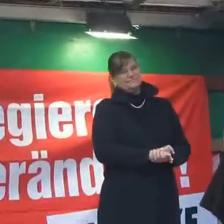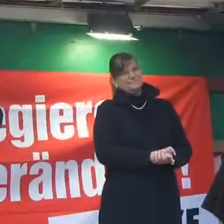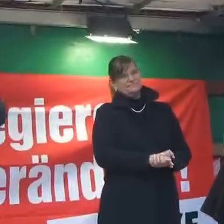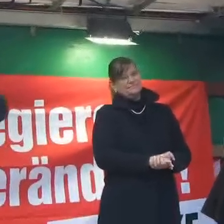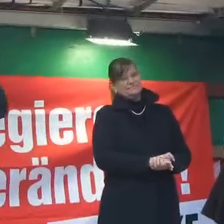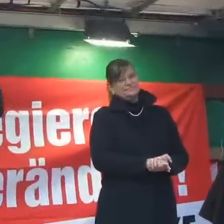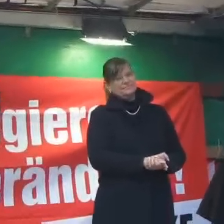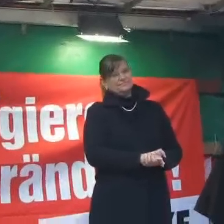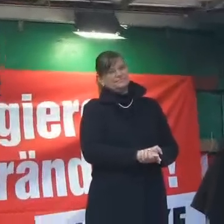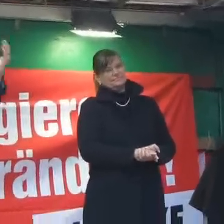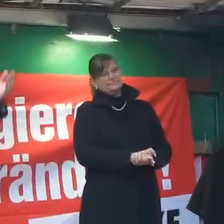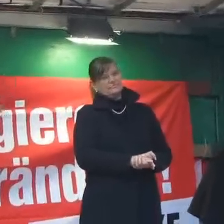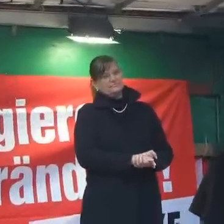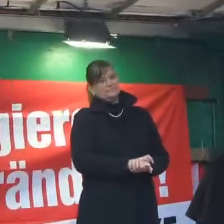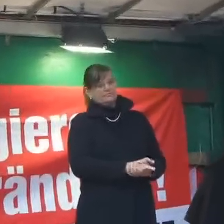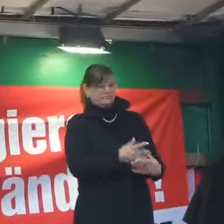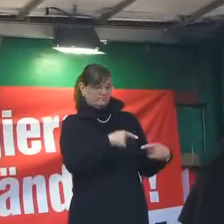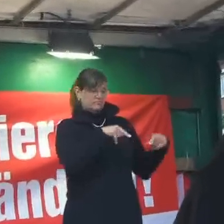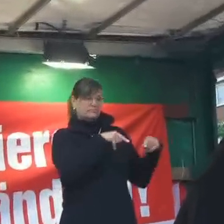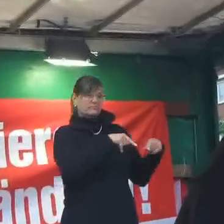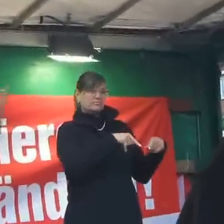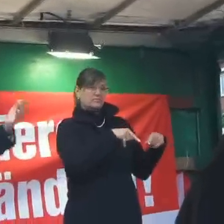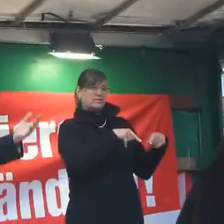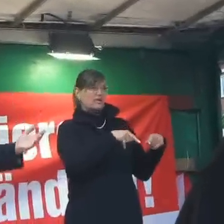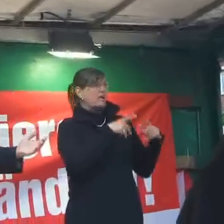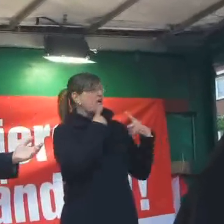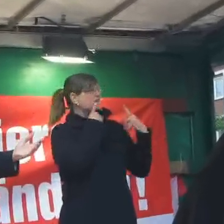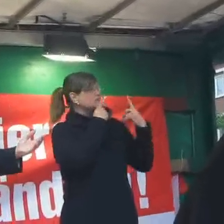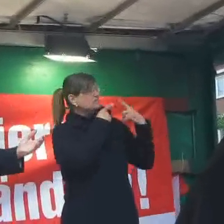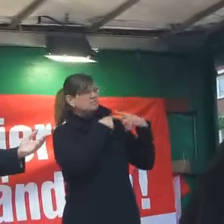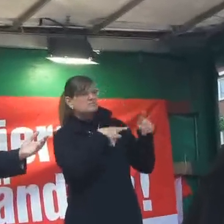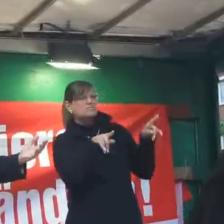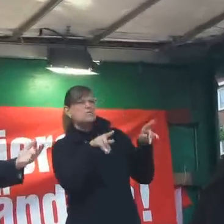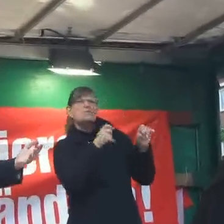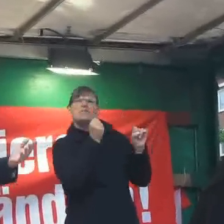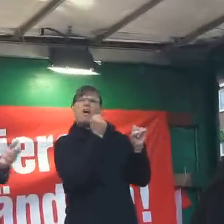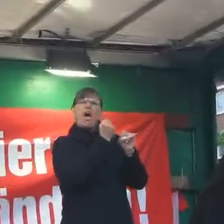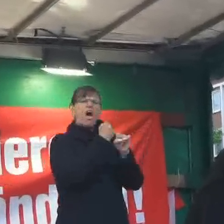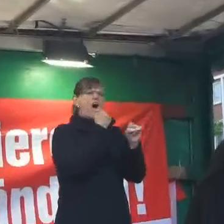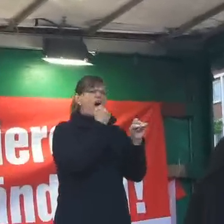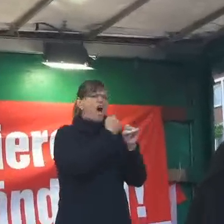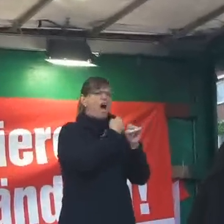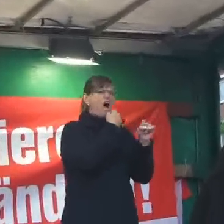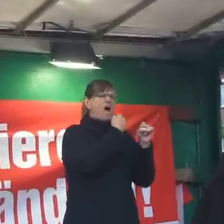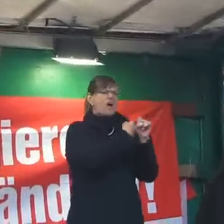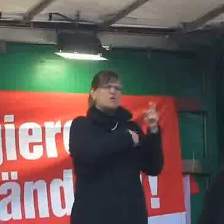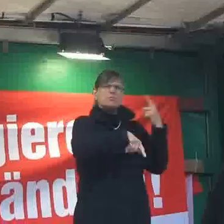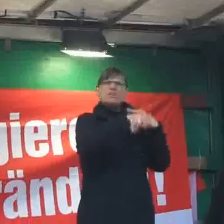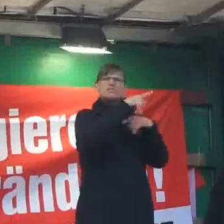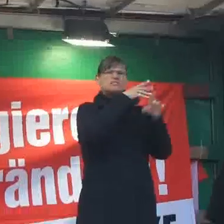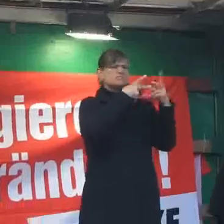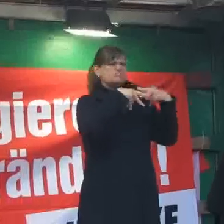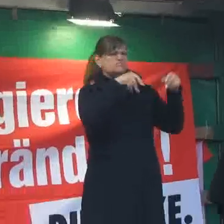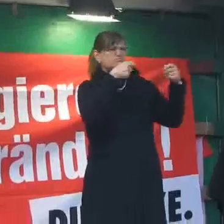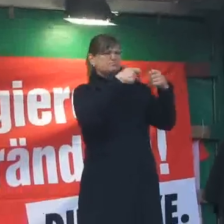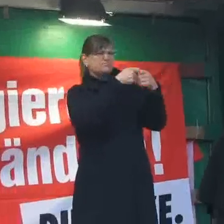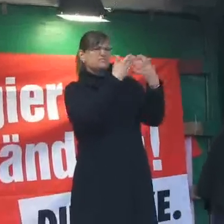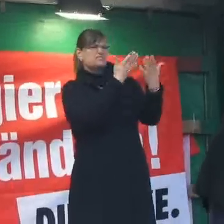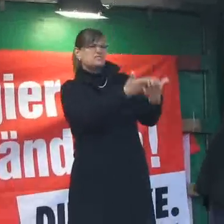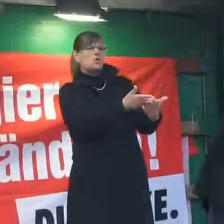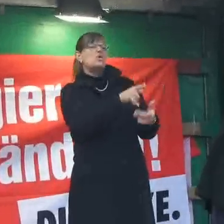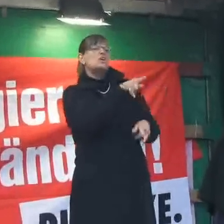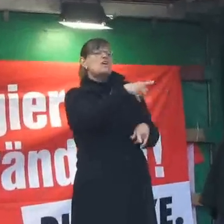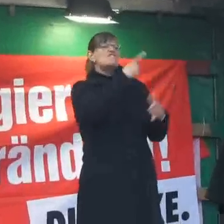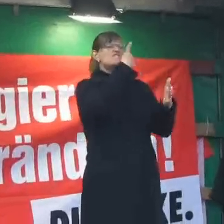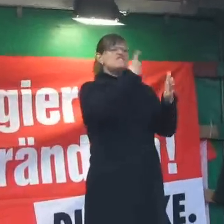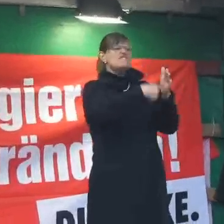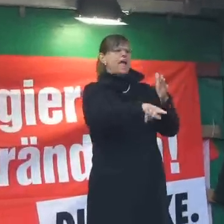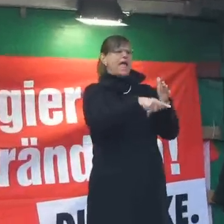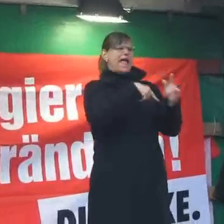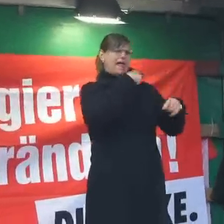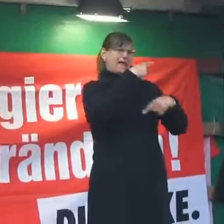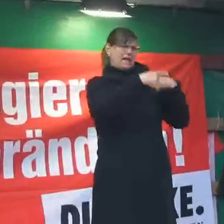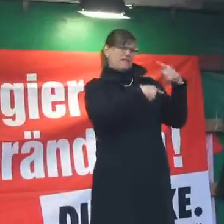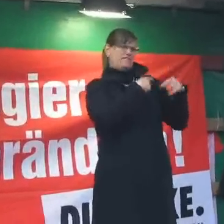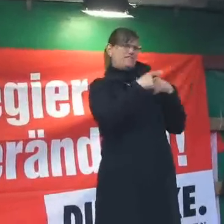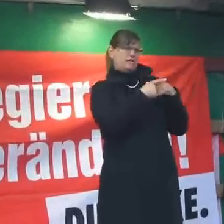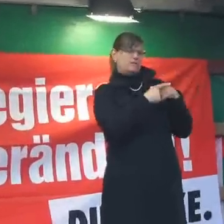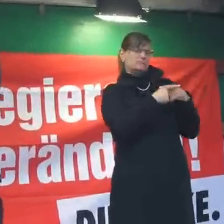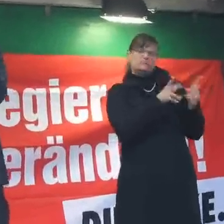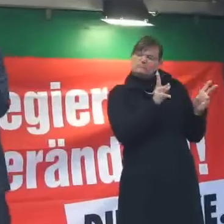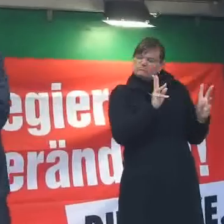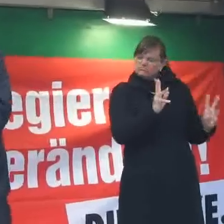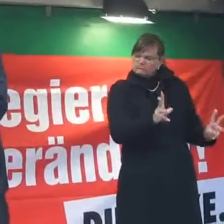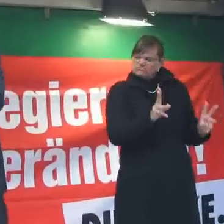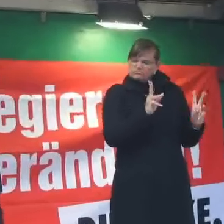Das, was mit diesem Fremdort prekäre Arbeitsverhältnisse bezeichnet wird, das ist eine Fehlentwicklung des Denkens